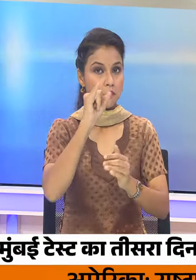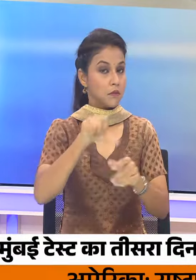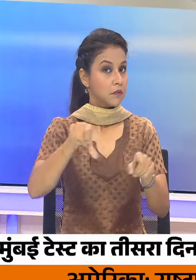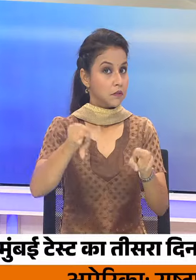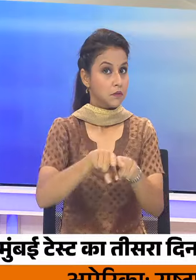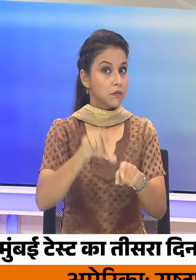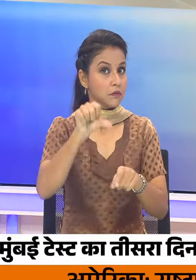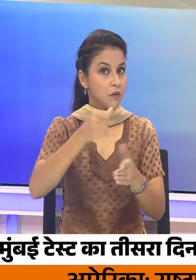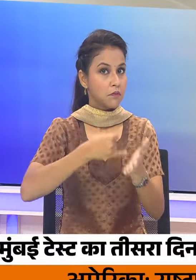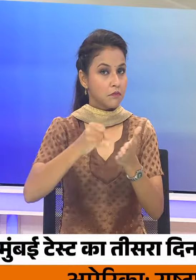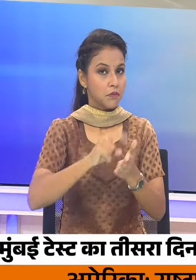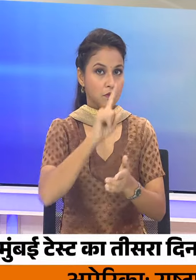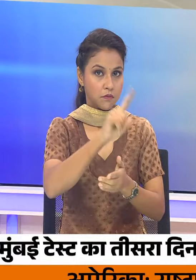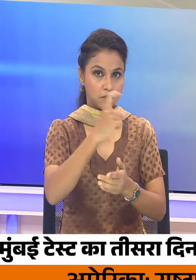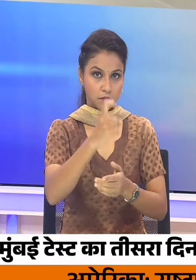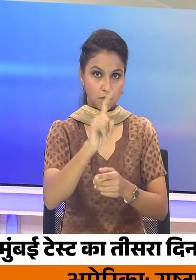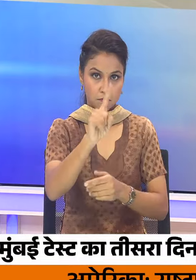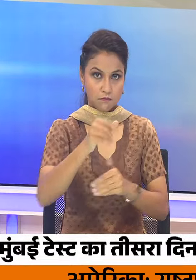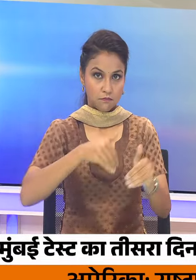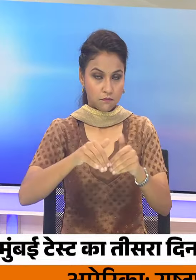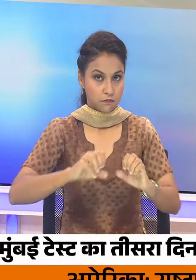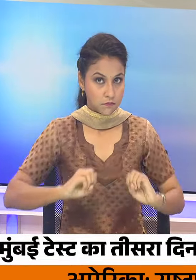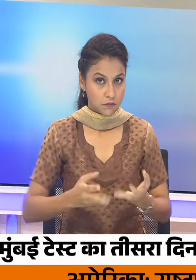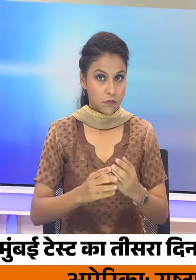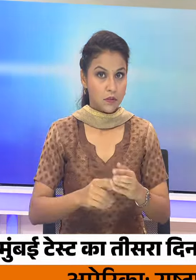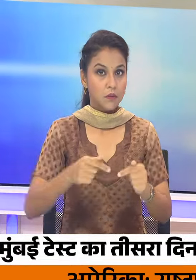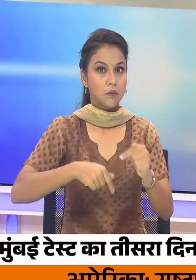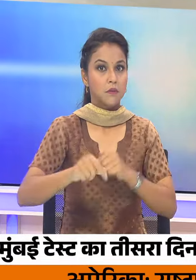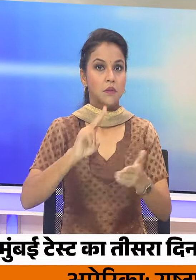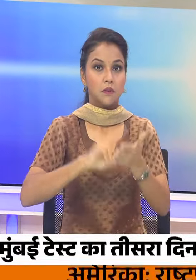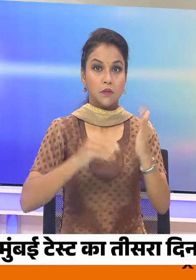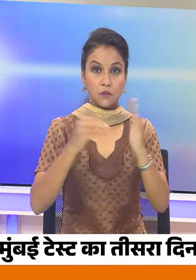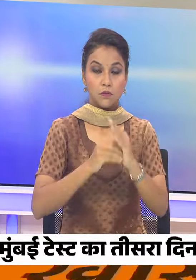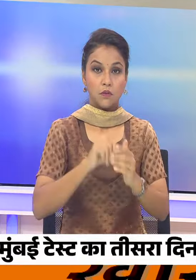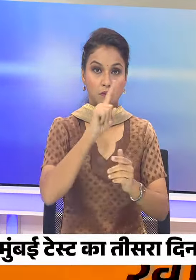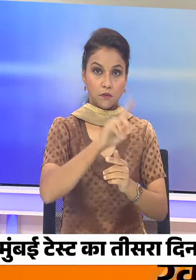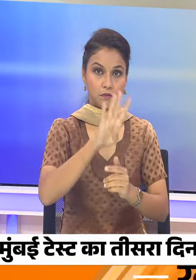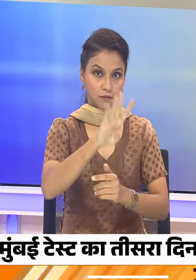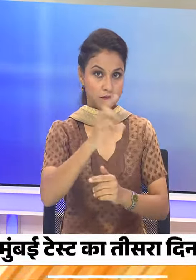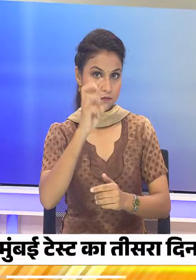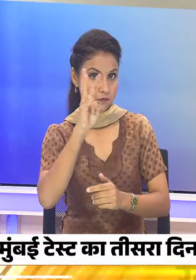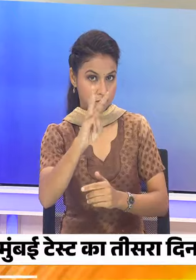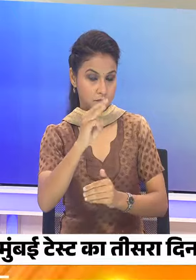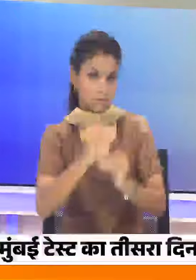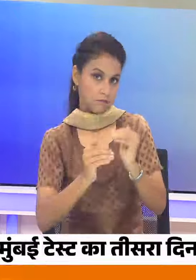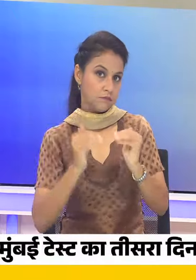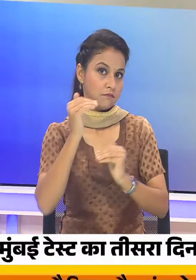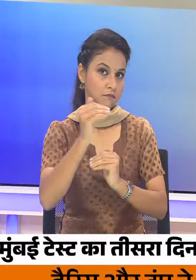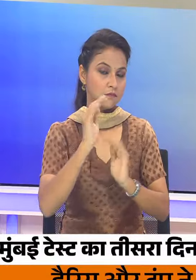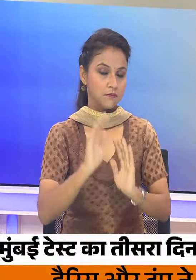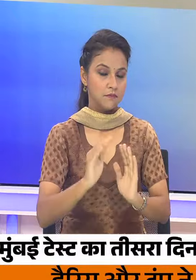खेलना करेगा शुरू टर्निंग पिच पर अब तक न्यूजिलेंड को 143 रन की बढ़हत